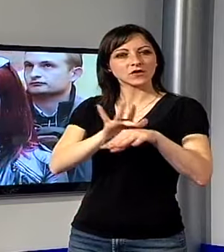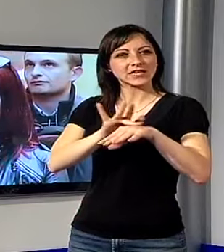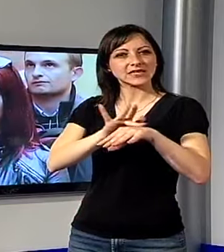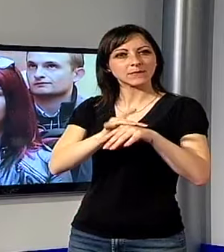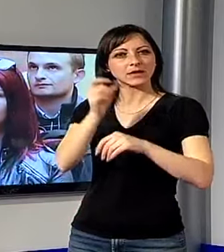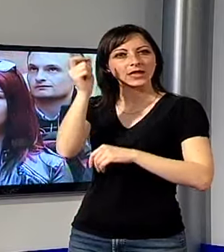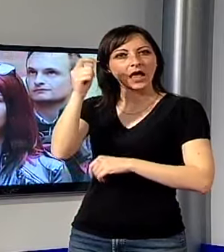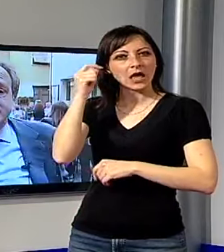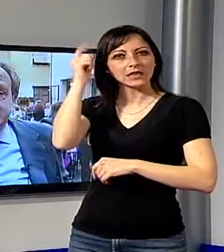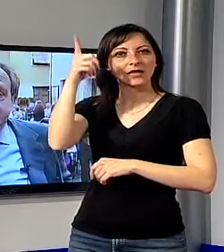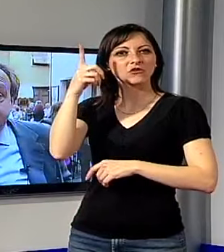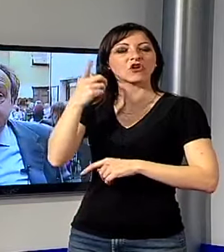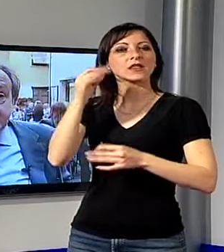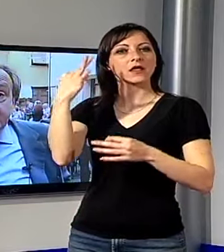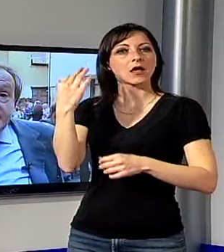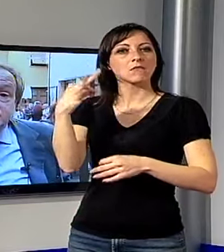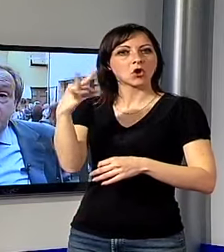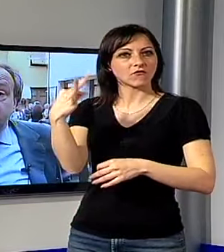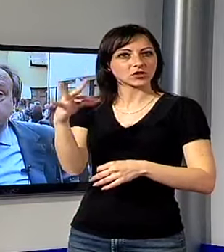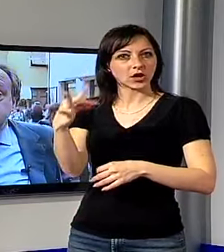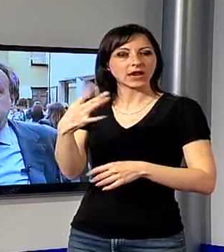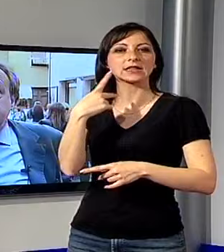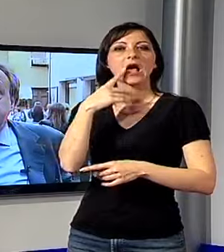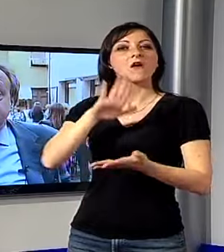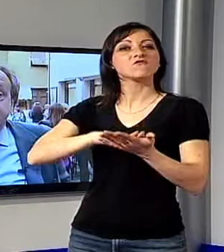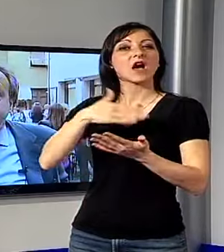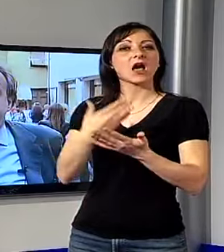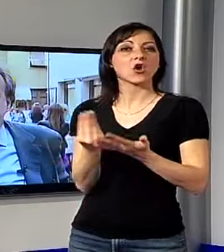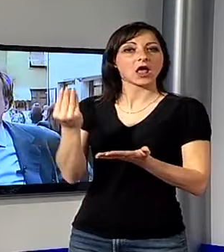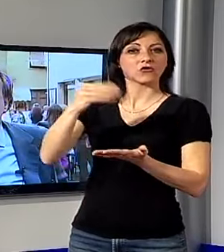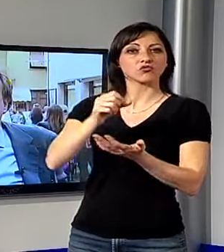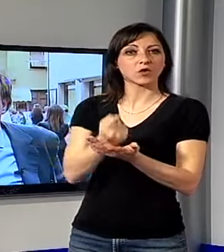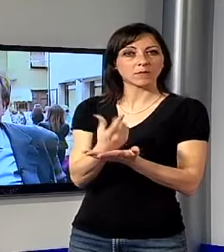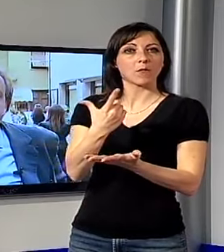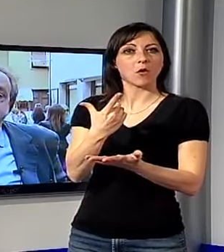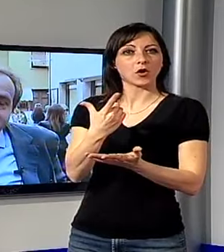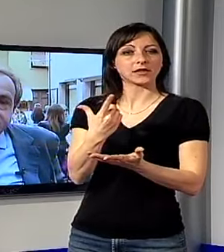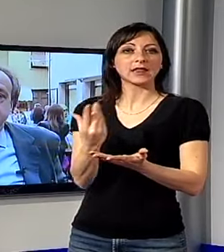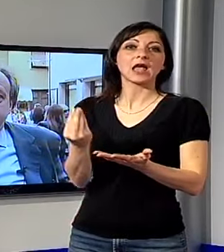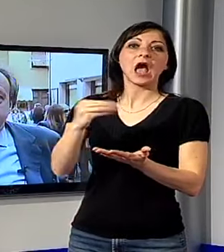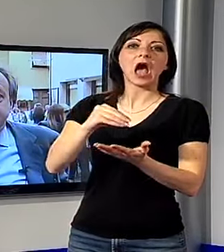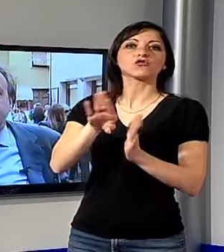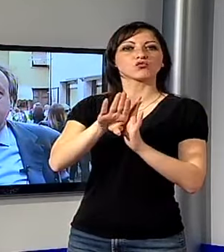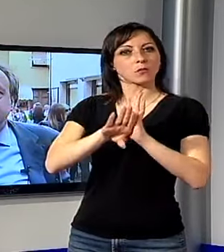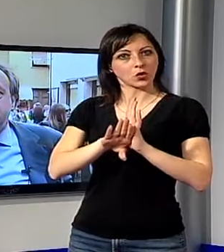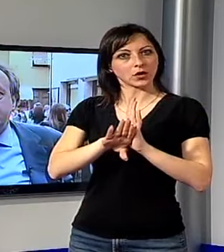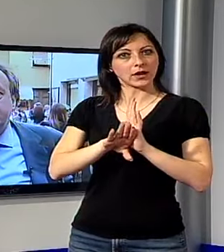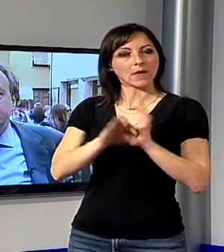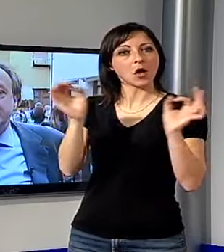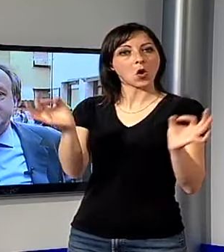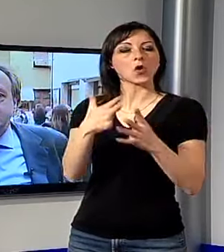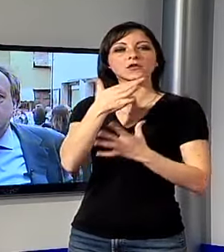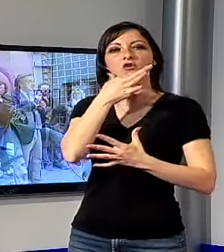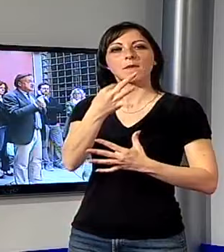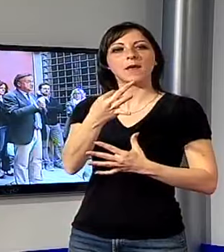intelligenze, alle sue professionalità. E' già un valore aggiunto importante che si è aggiunto al programma, mi sembra, una bella occasione